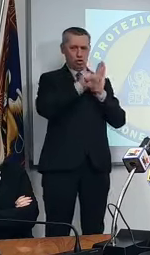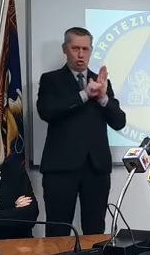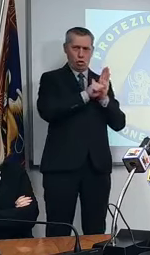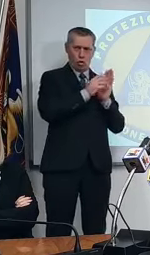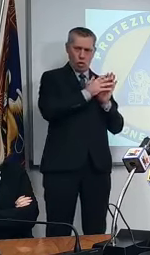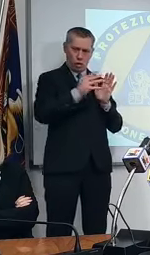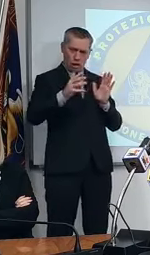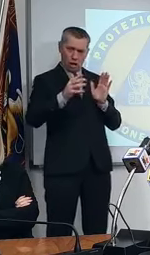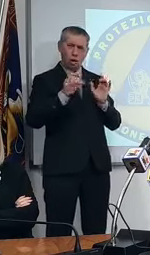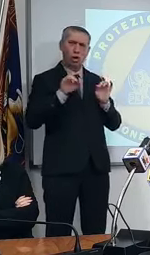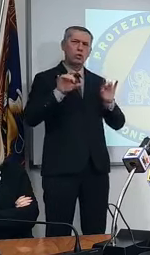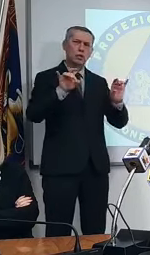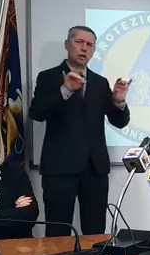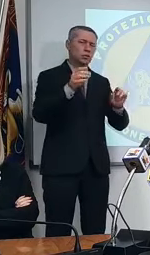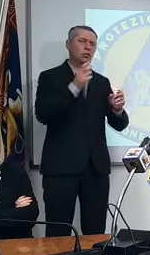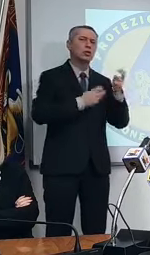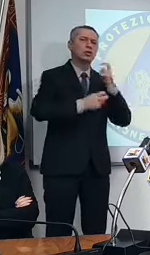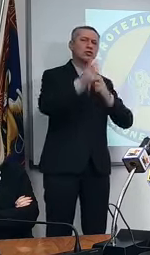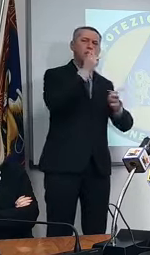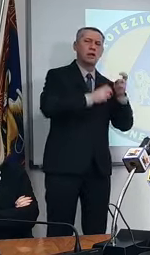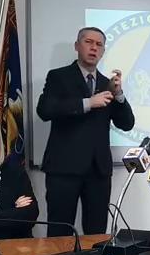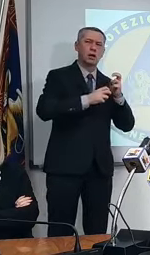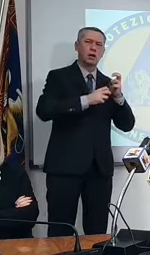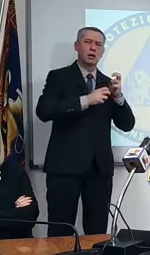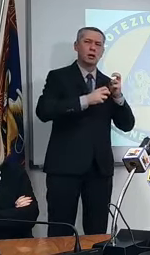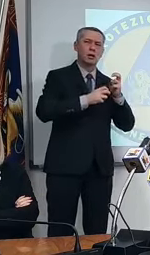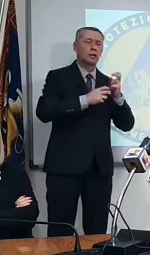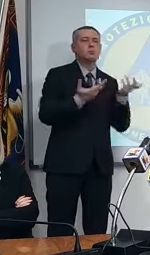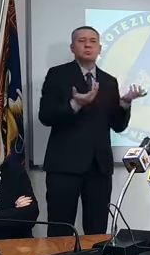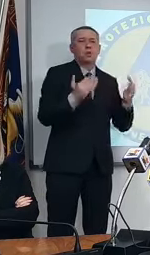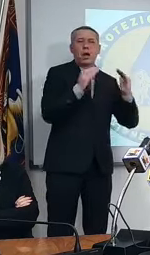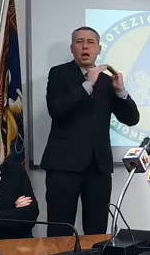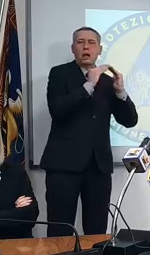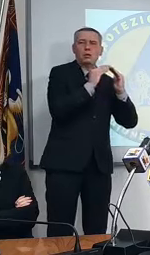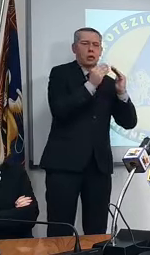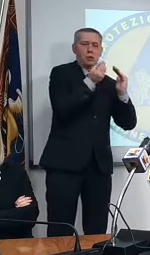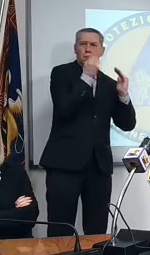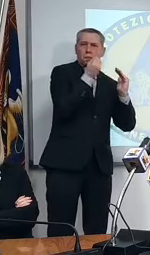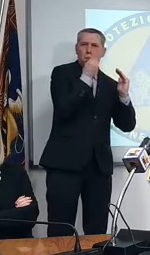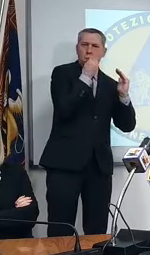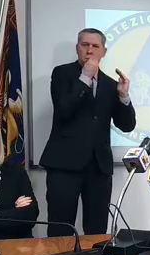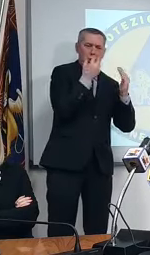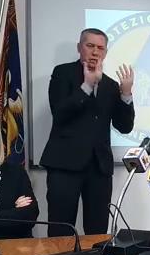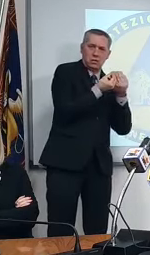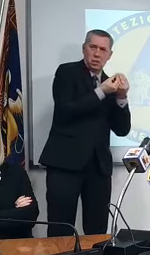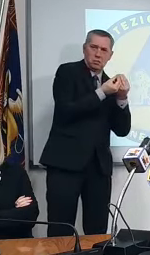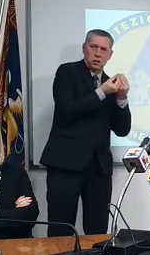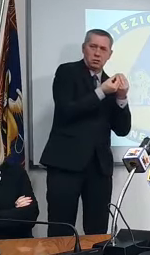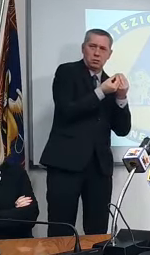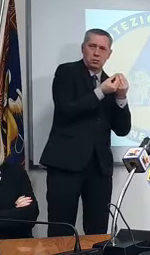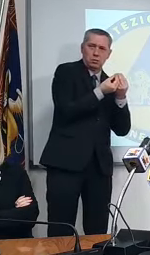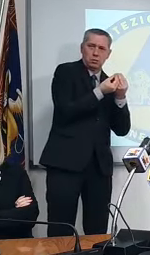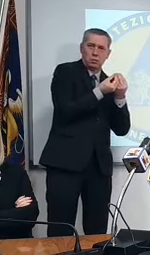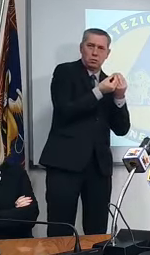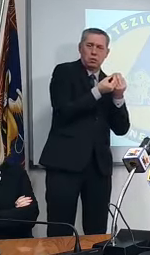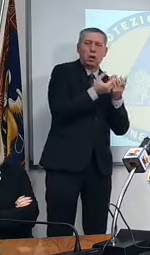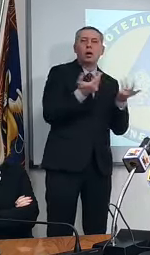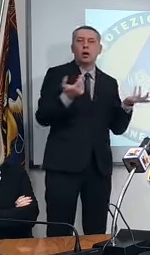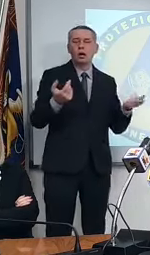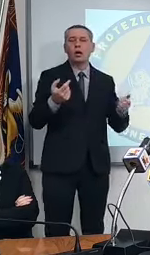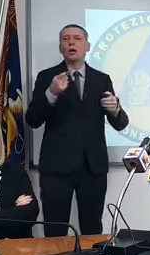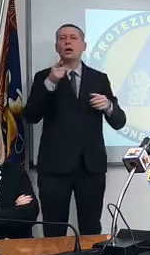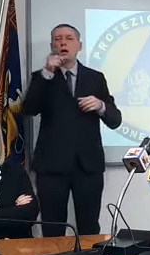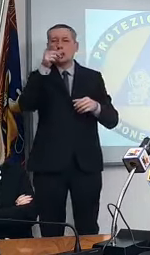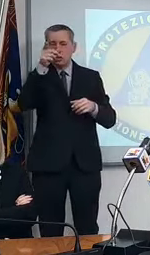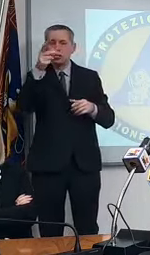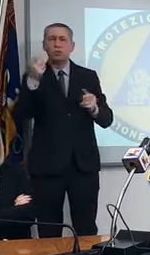pranzi fatti in casa a occasioni e uno può dire vabbè io me ne strafrego sì se sei asintomatico sì ma se ti devo mettere il